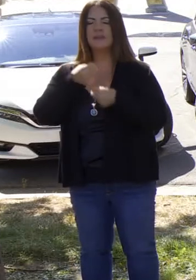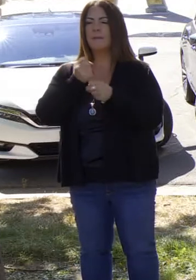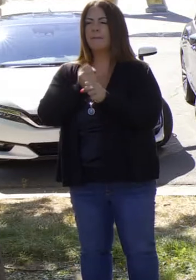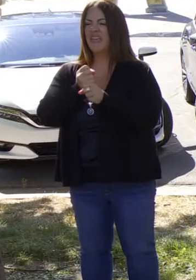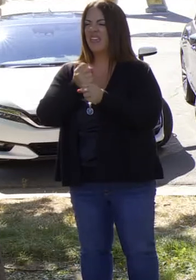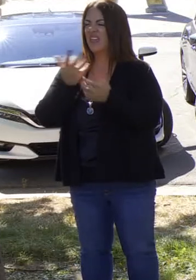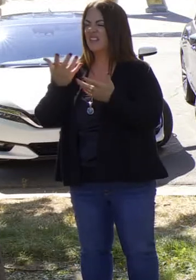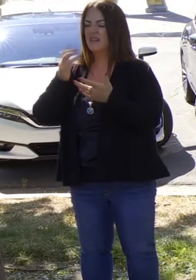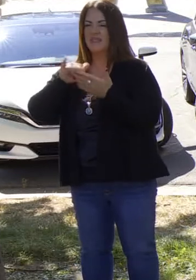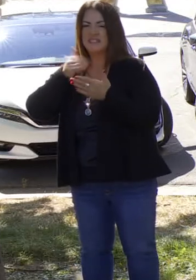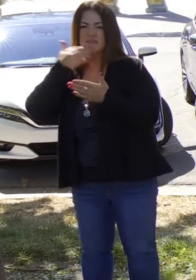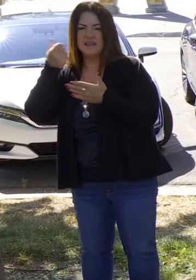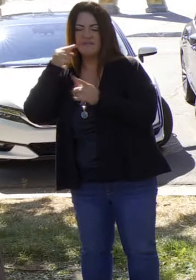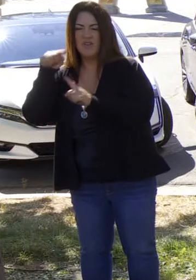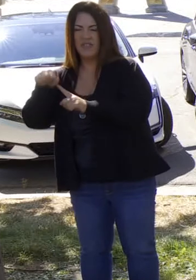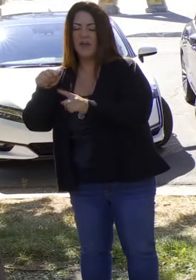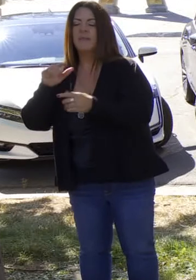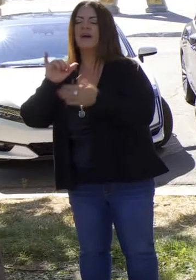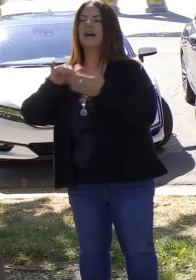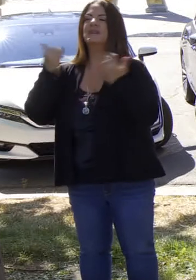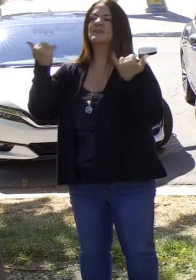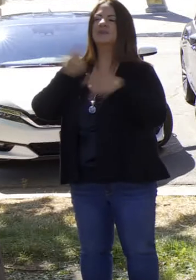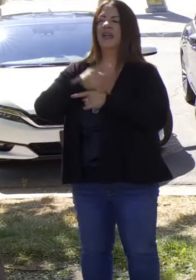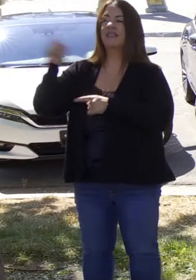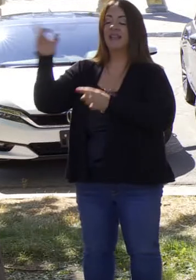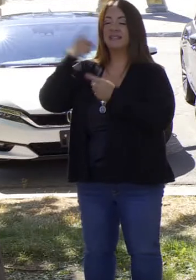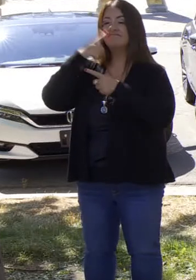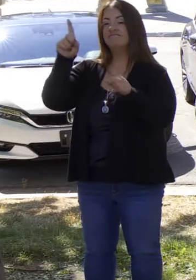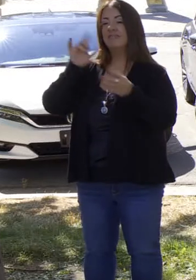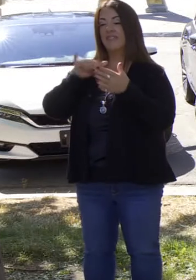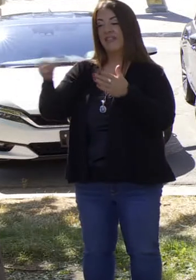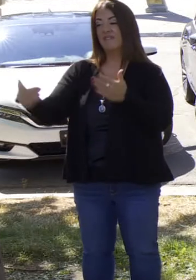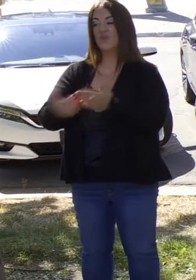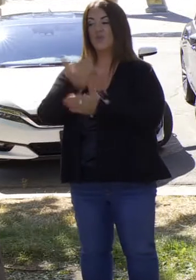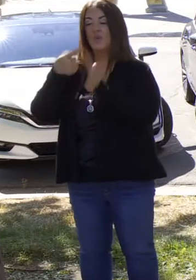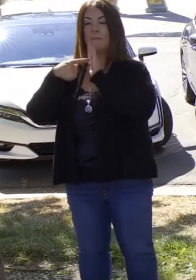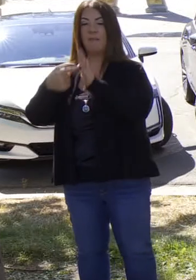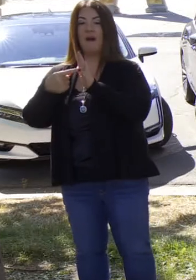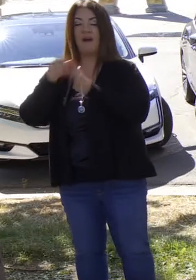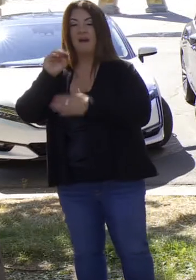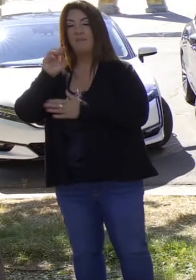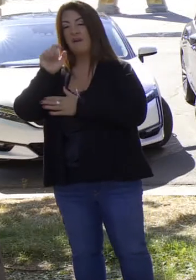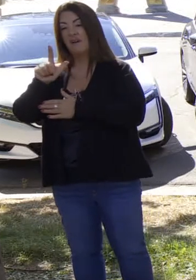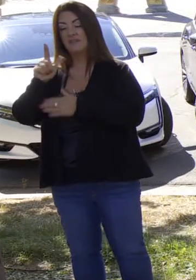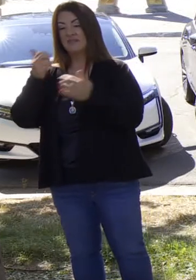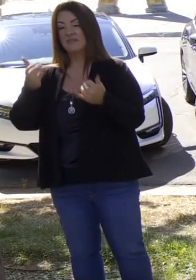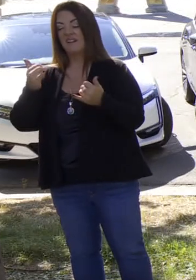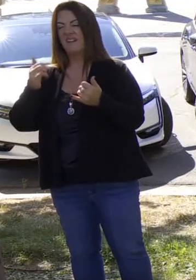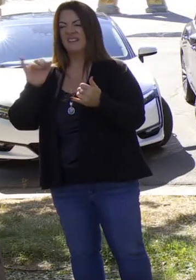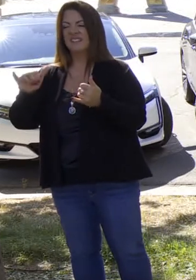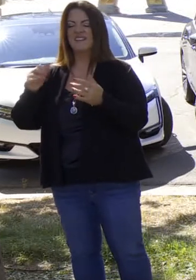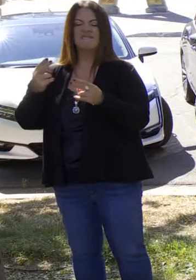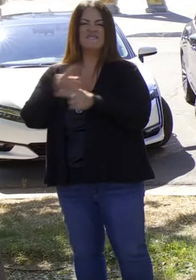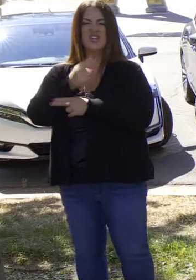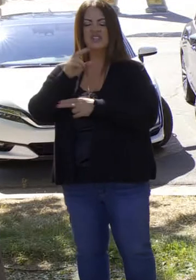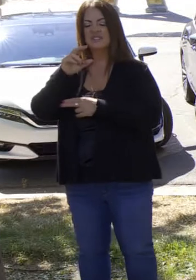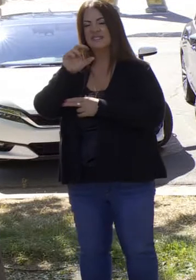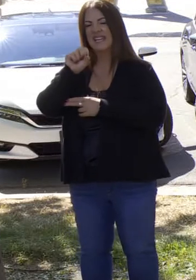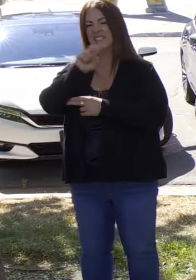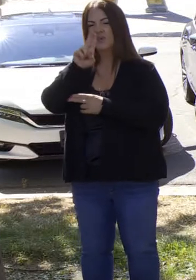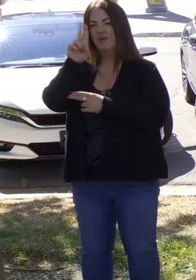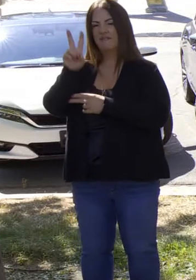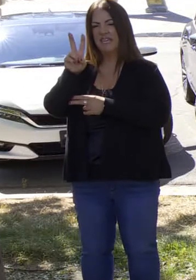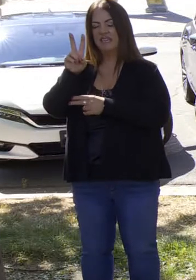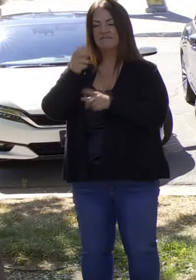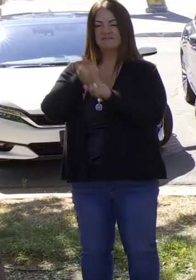construyendo vehículos eléctricos totalmente. Acaban de desvelar un nuevo modelo que es el primero